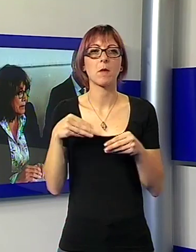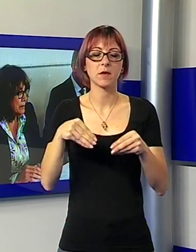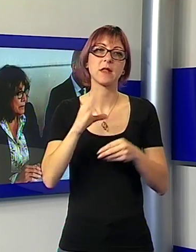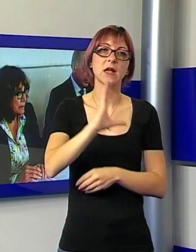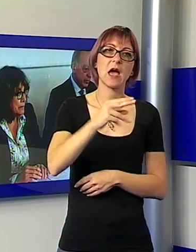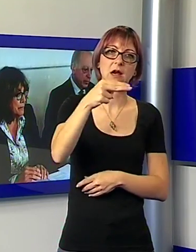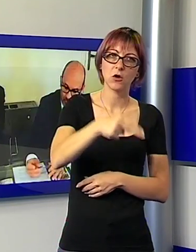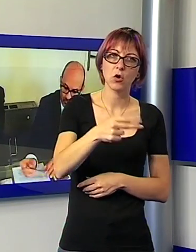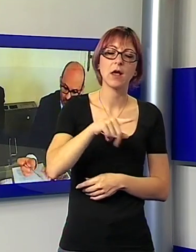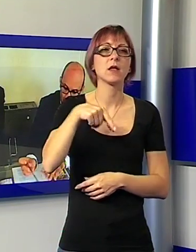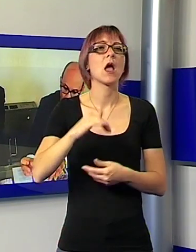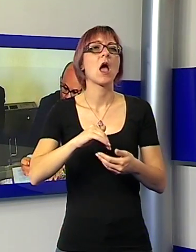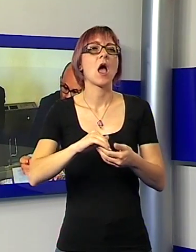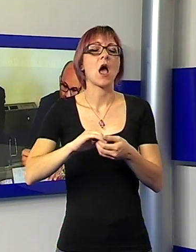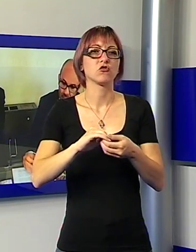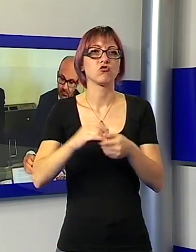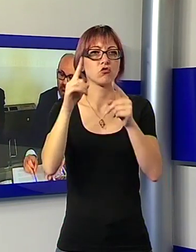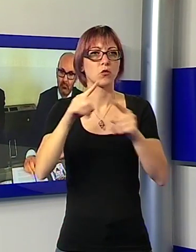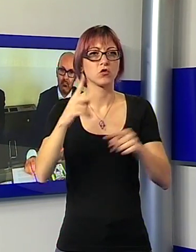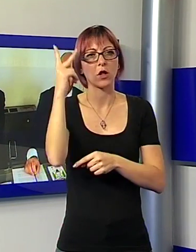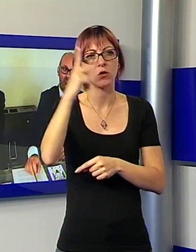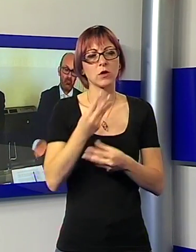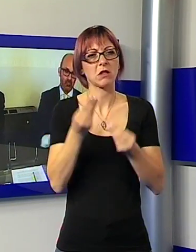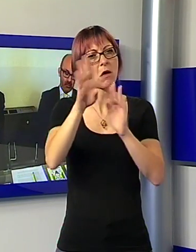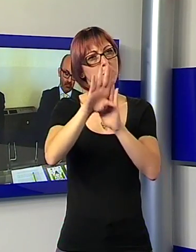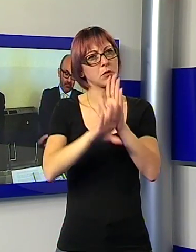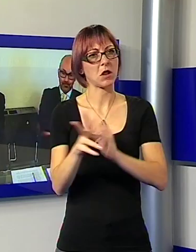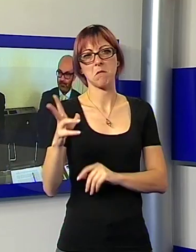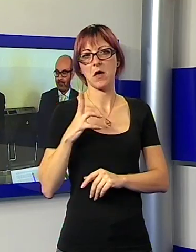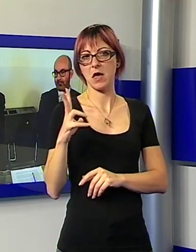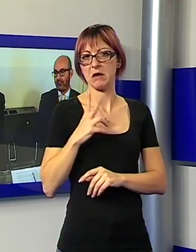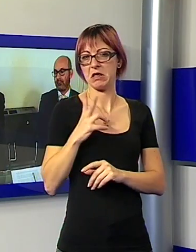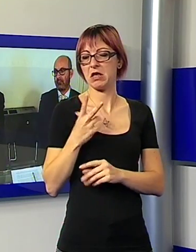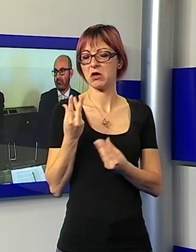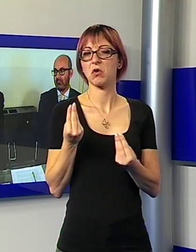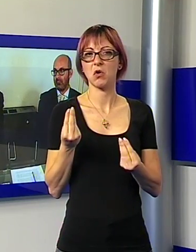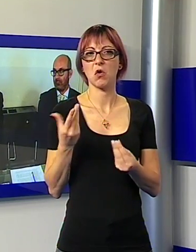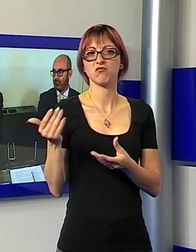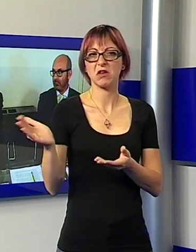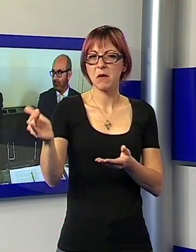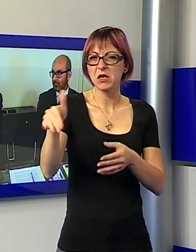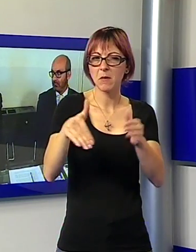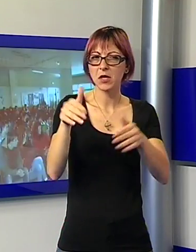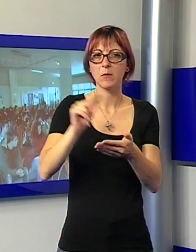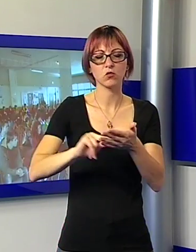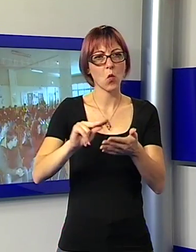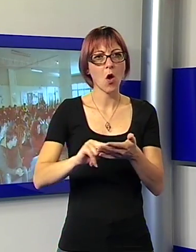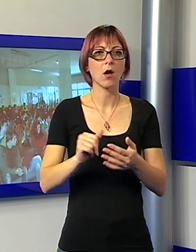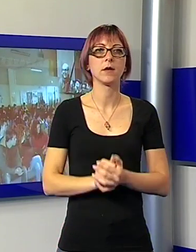'associazione musicale lucchese hanno dato vita a un programma ricco e variegato che coinvolge direttamente le scuole. La rassegna quest'anno è dedicata al